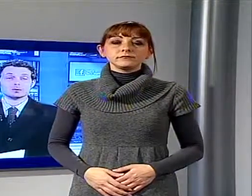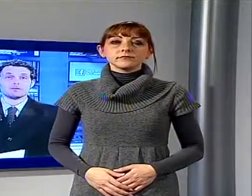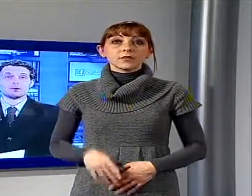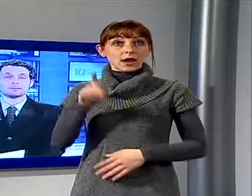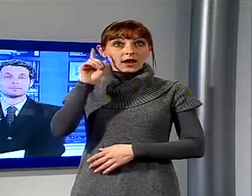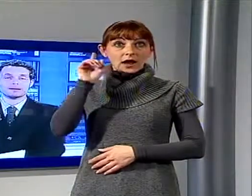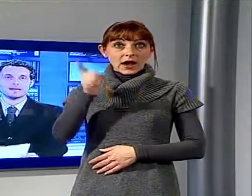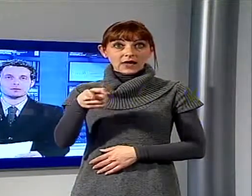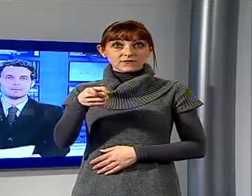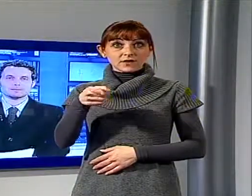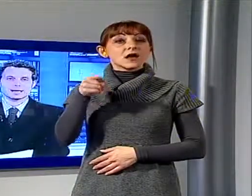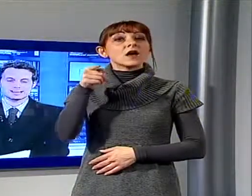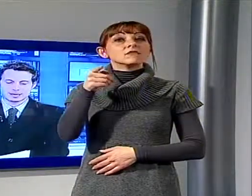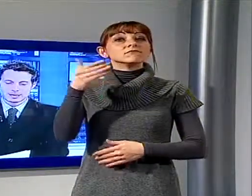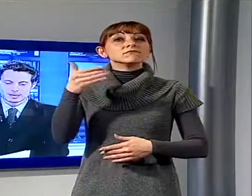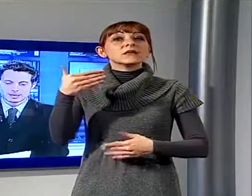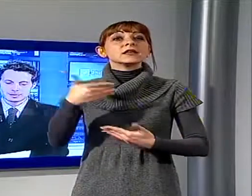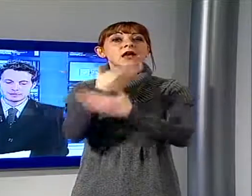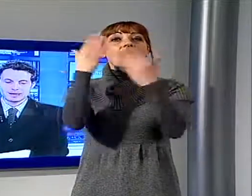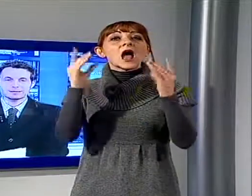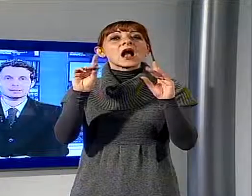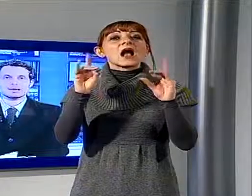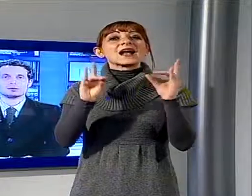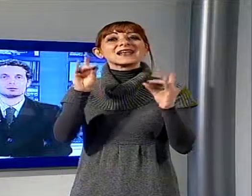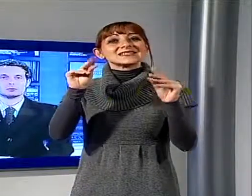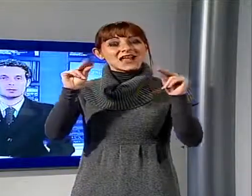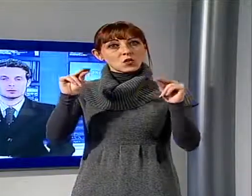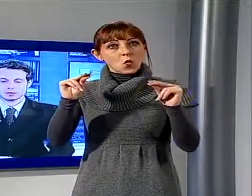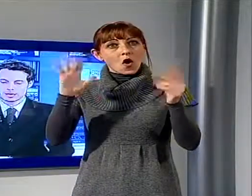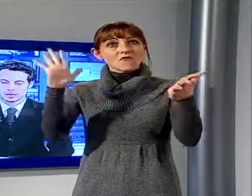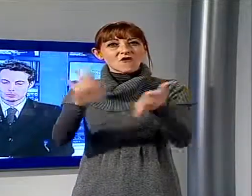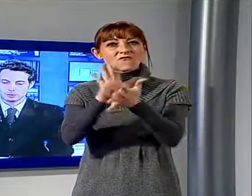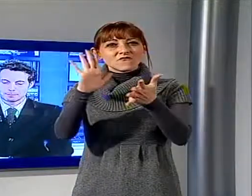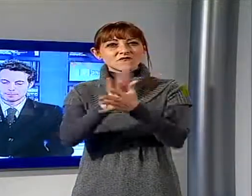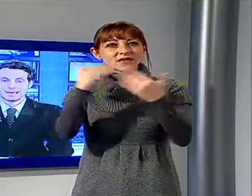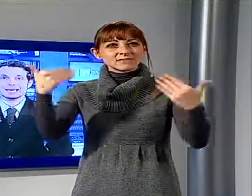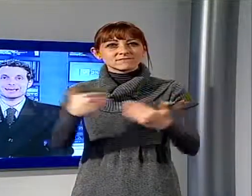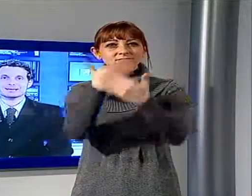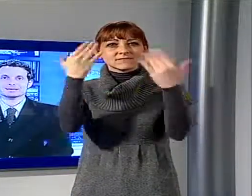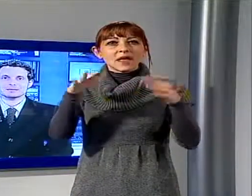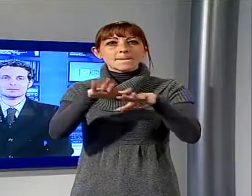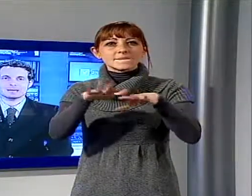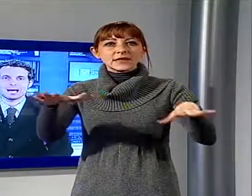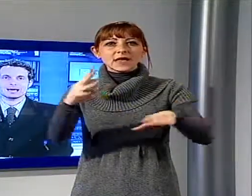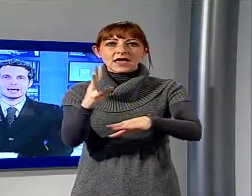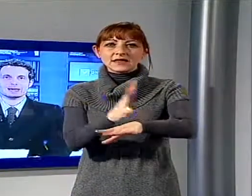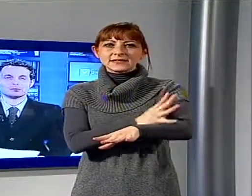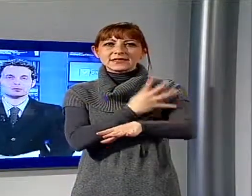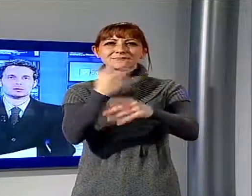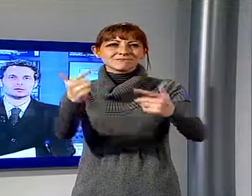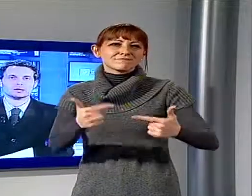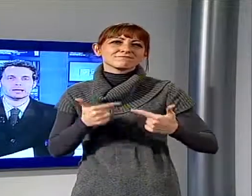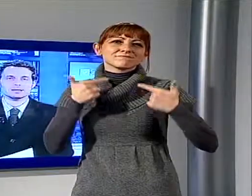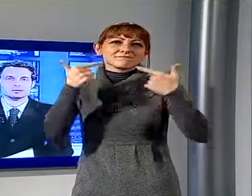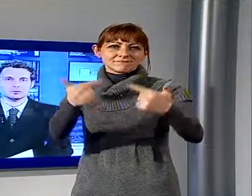a Castelnuovo, per parlare di una mattinata di festa con la donazione di una pedana sensoriale all